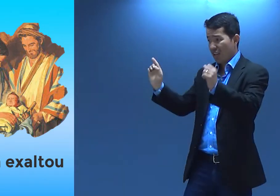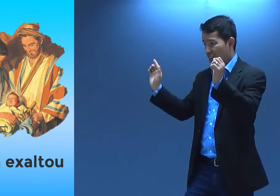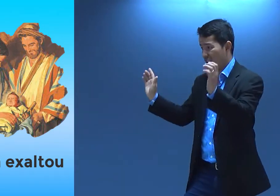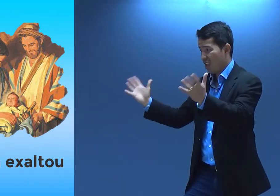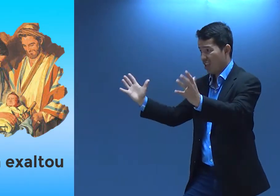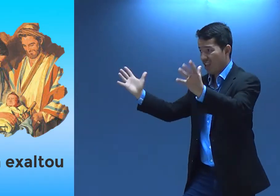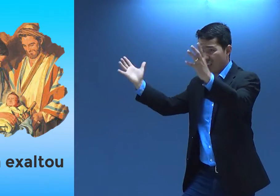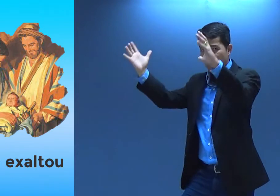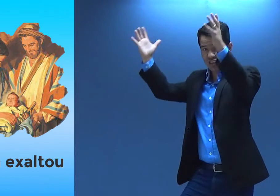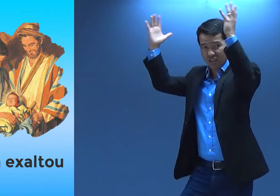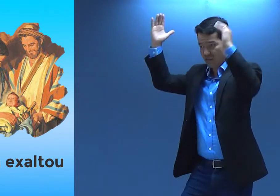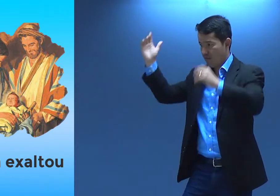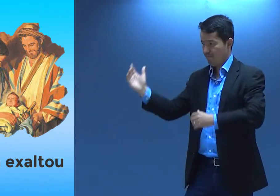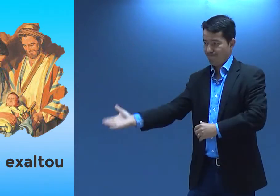a exaltou.